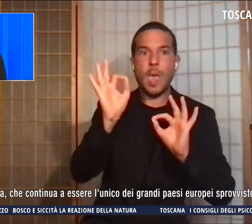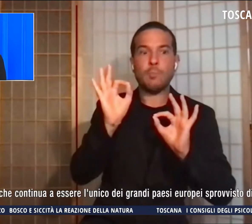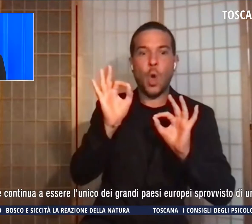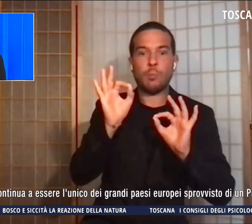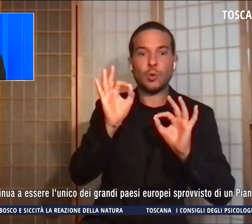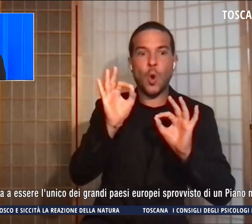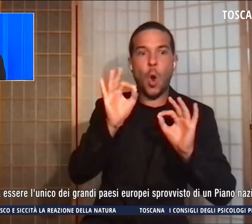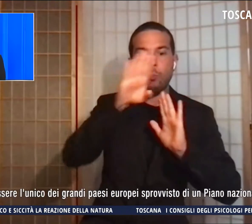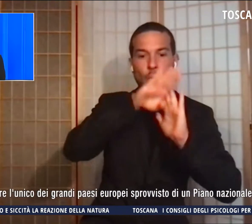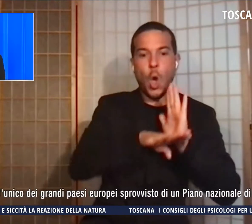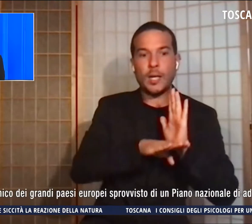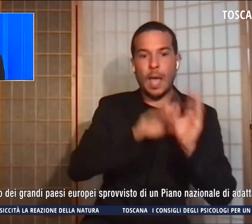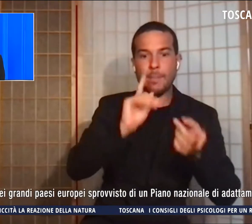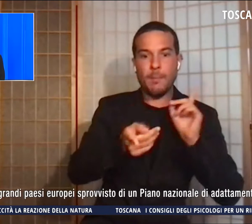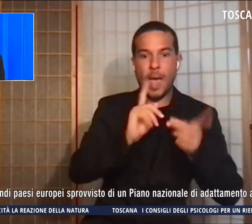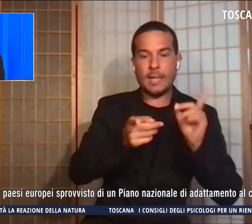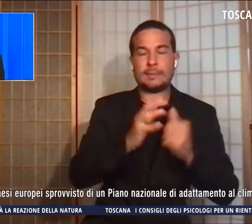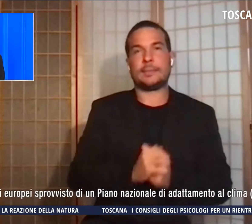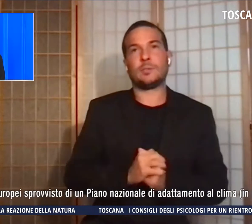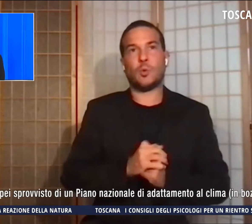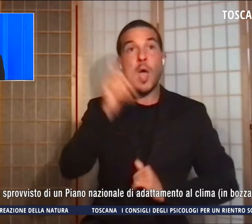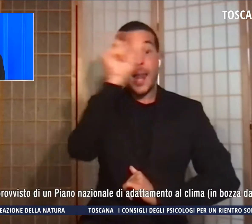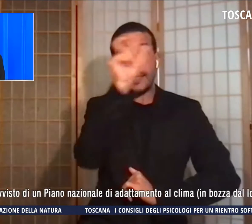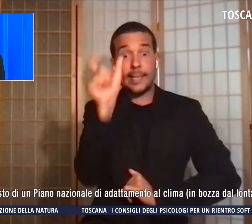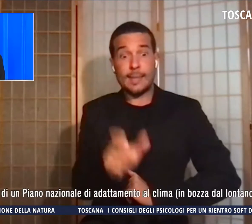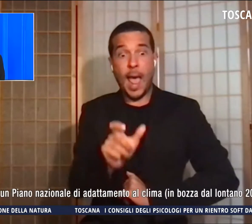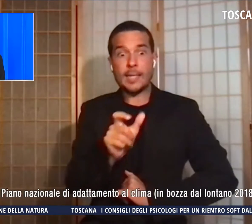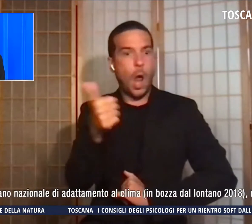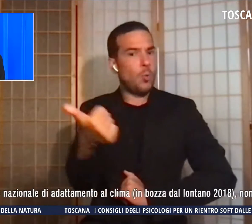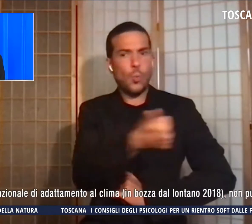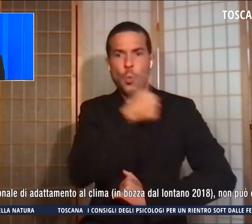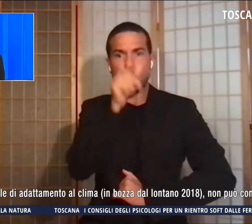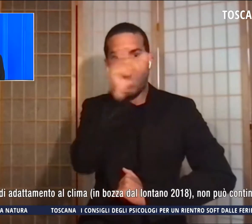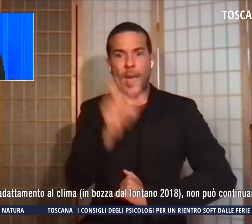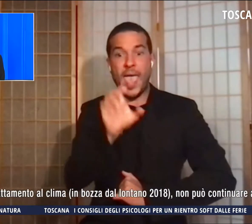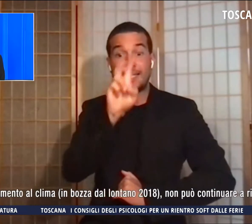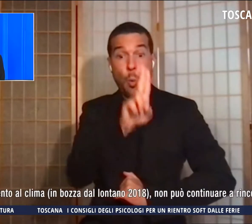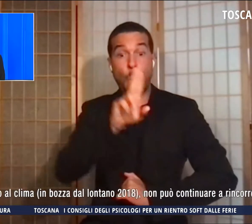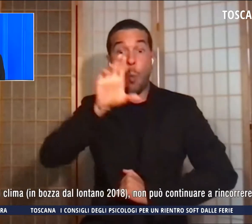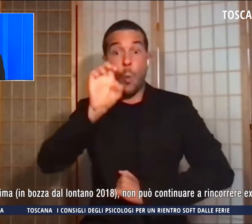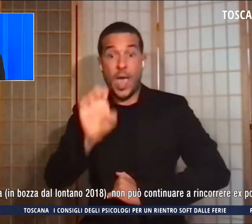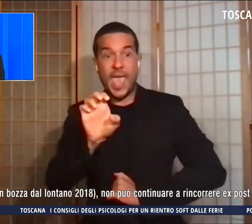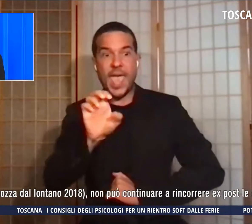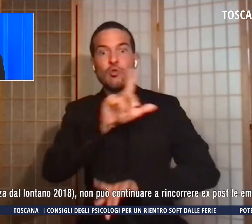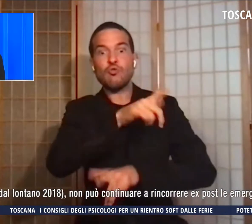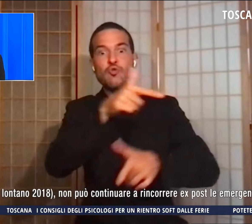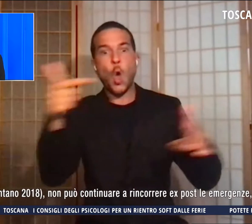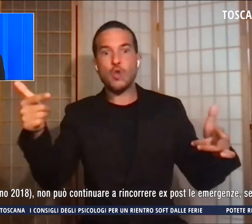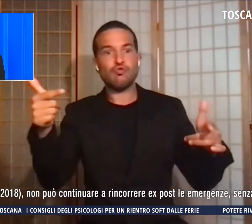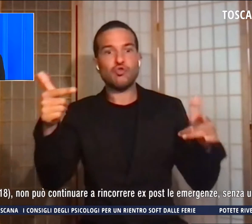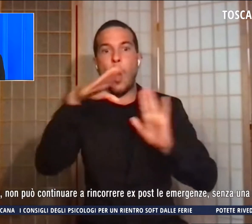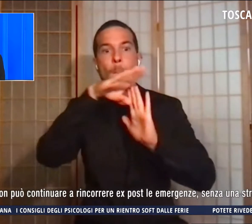l'unico dei grandi paesi europei sprovvisto di un piano nazionale di adattamento al clima, non può